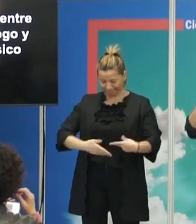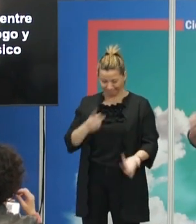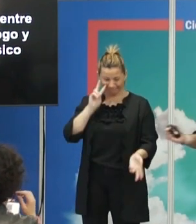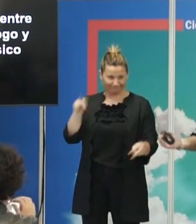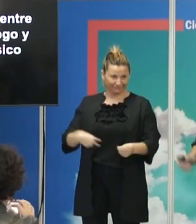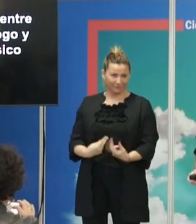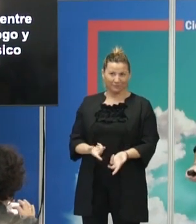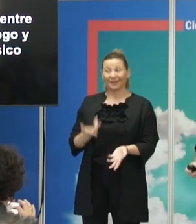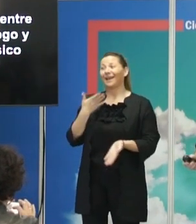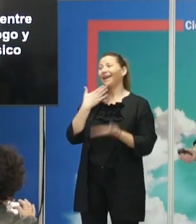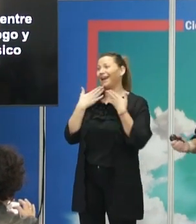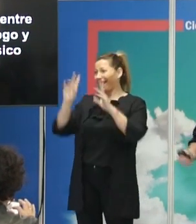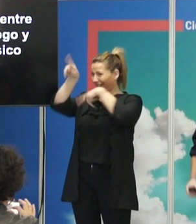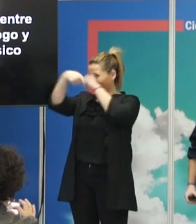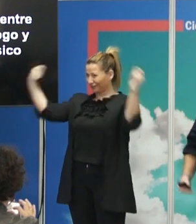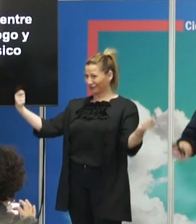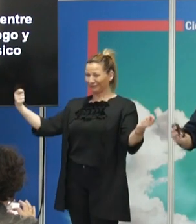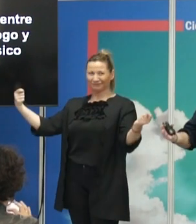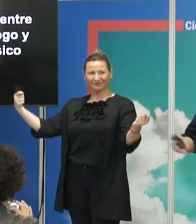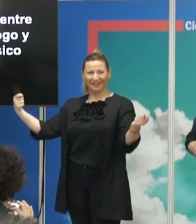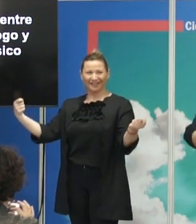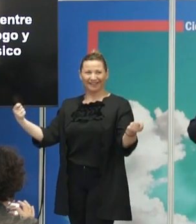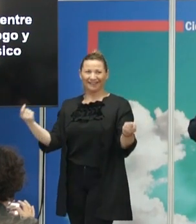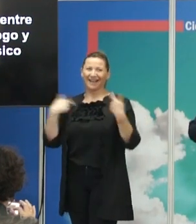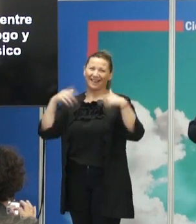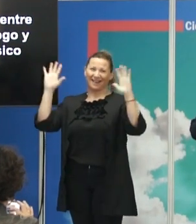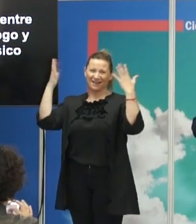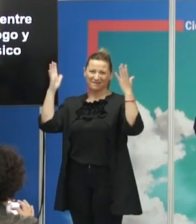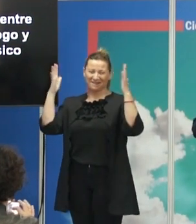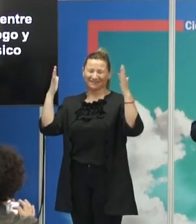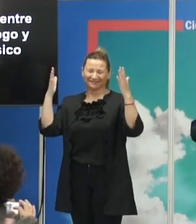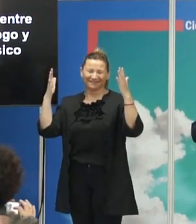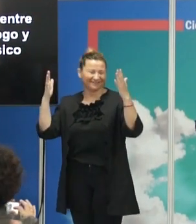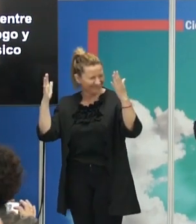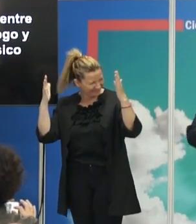También gracias a Chus, que yo creo que hay que dar un aplauso ya de primeras.